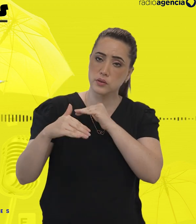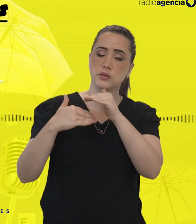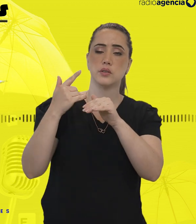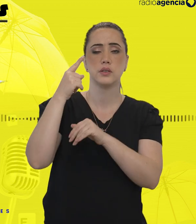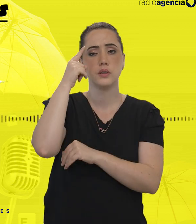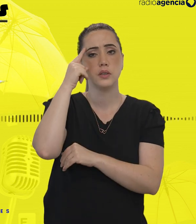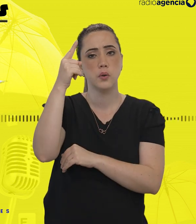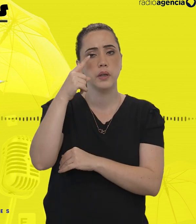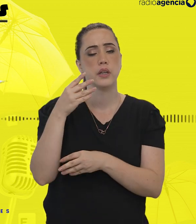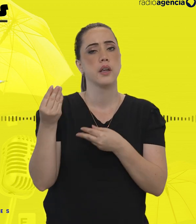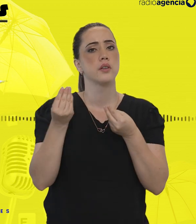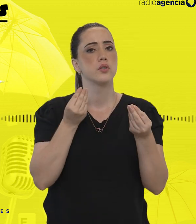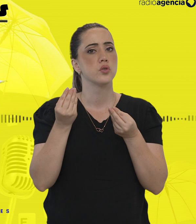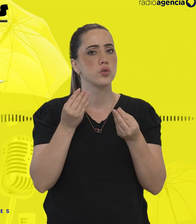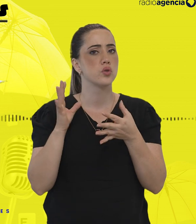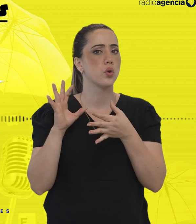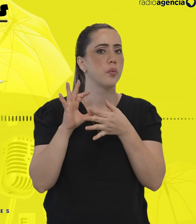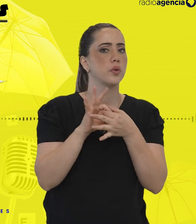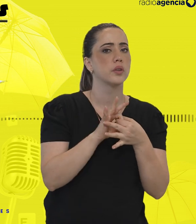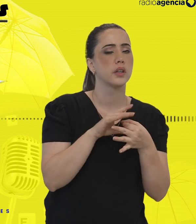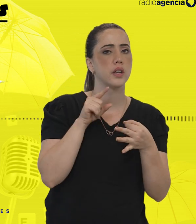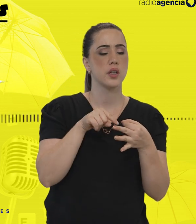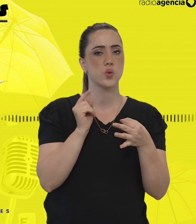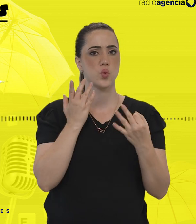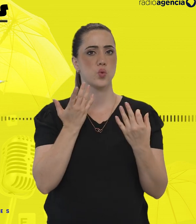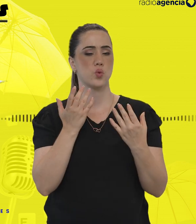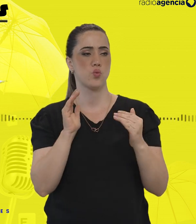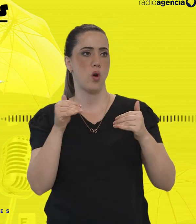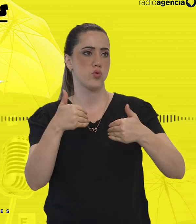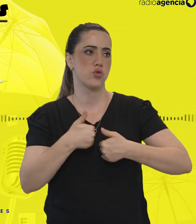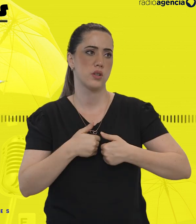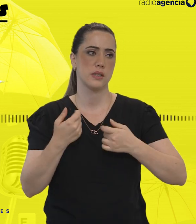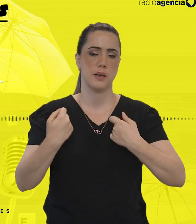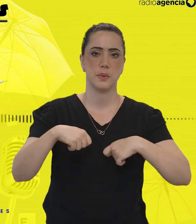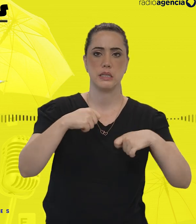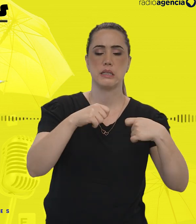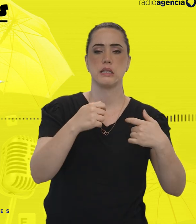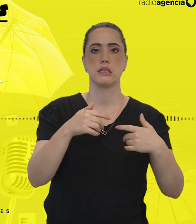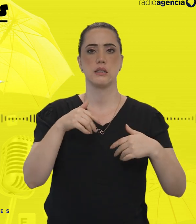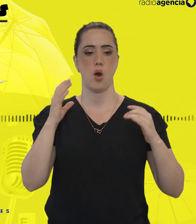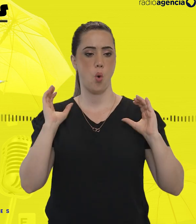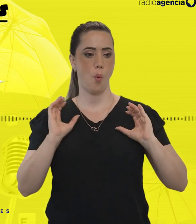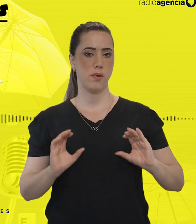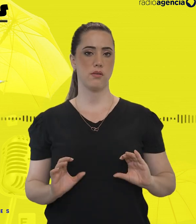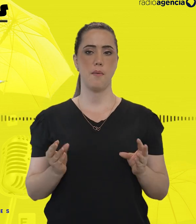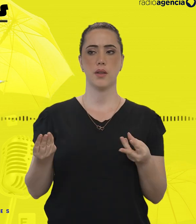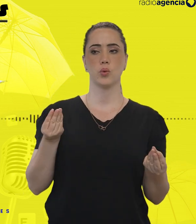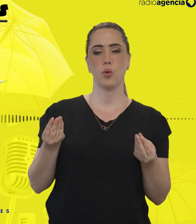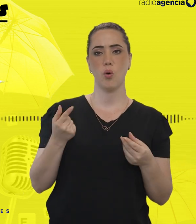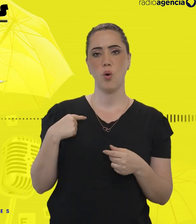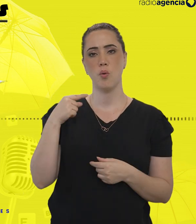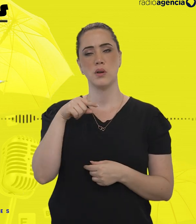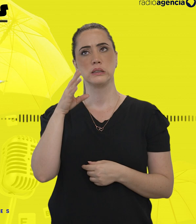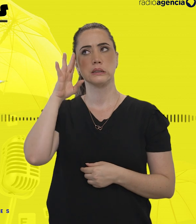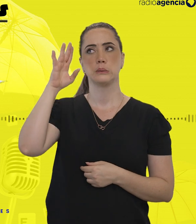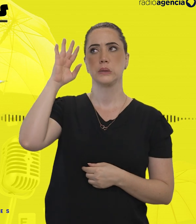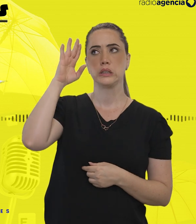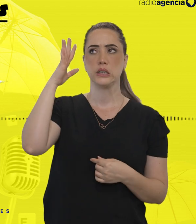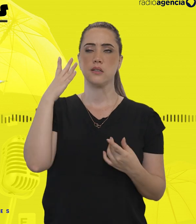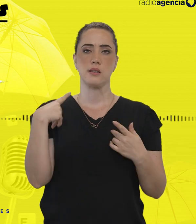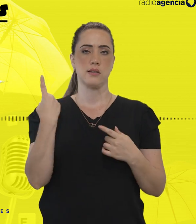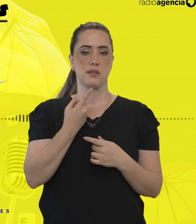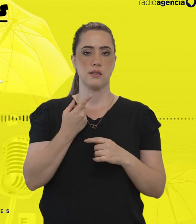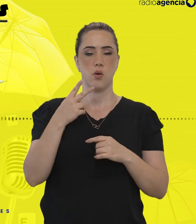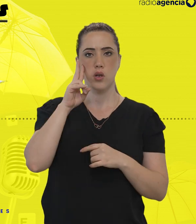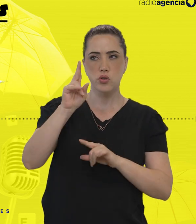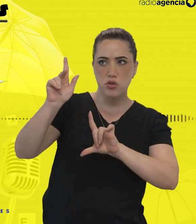ideia de como um corpo autista deve performar. A gente começa esse ideal, esse imaginário que a gente cria, a partir